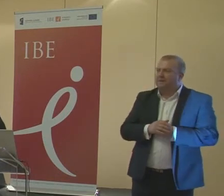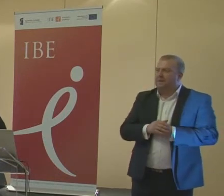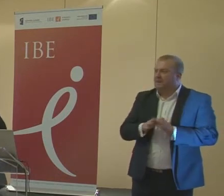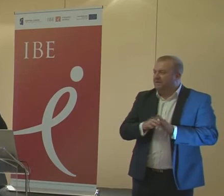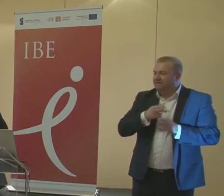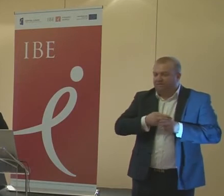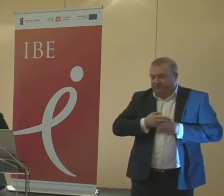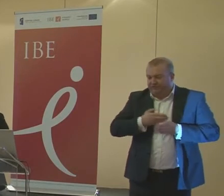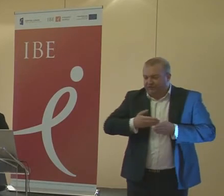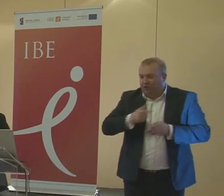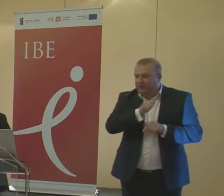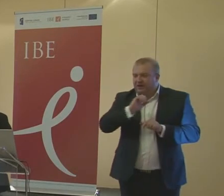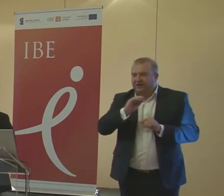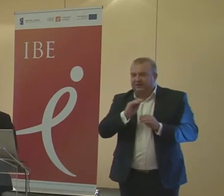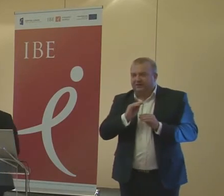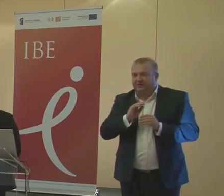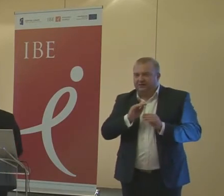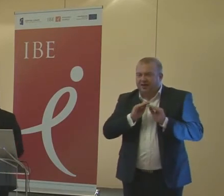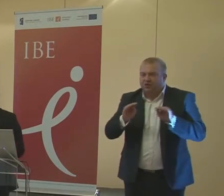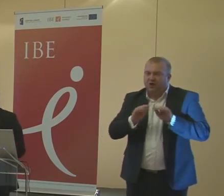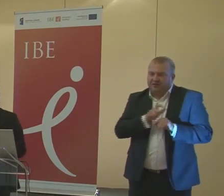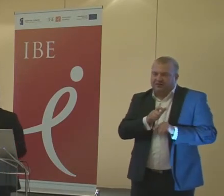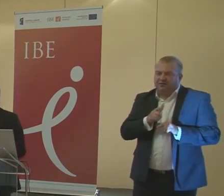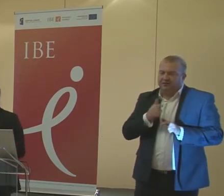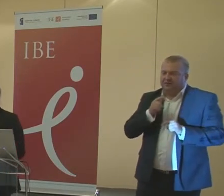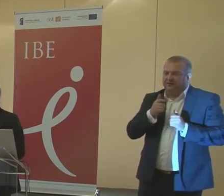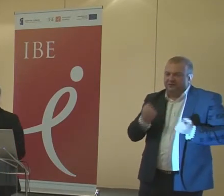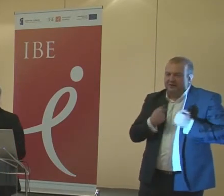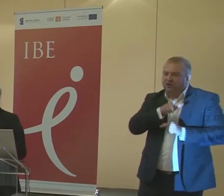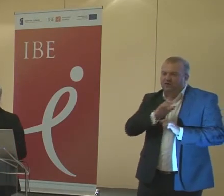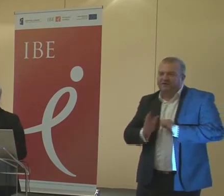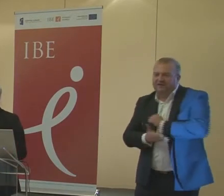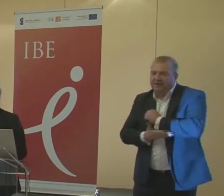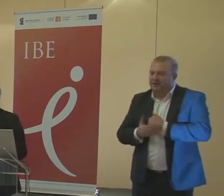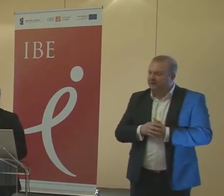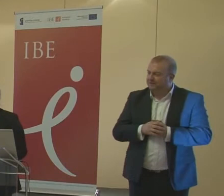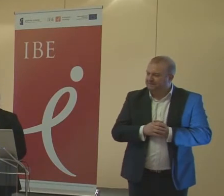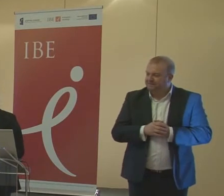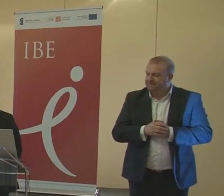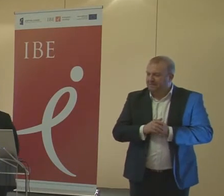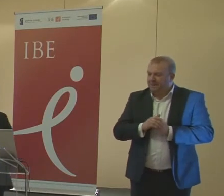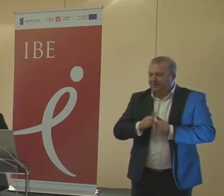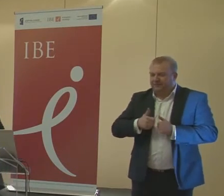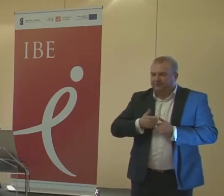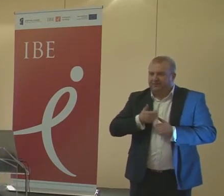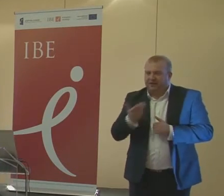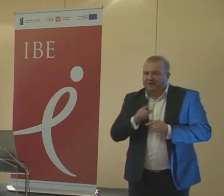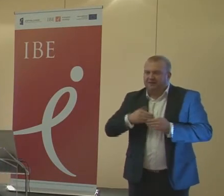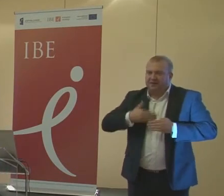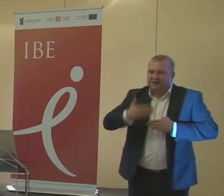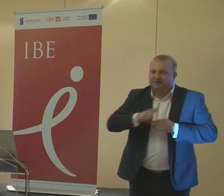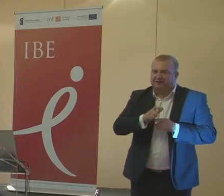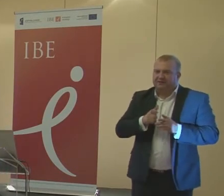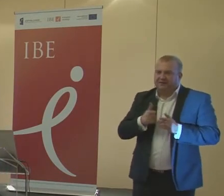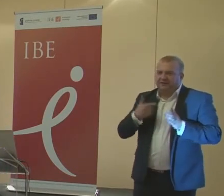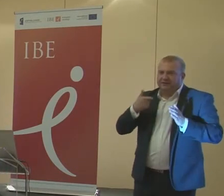toku tej edukacji włączającej staramy się właśnie ich pod tym kątem wspierać. Kolejnym ważnym zadaniem jest organizacja